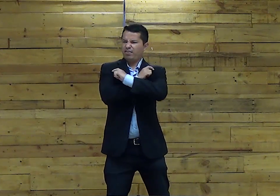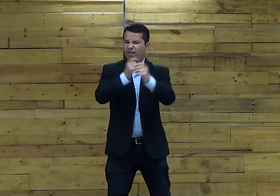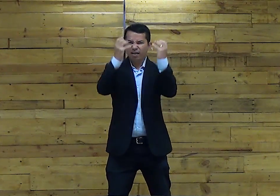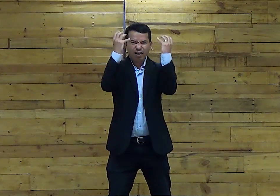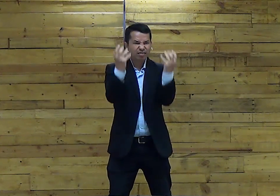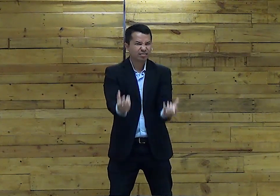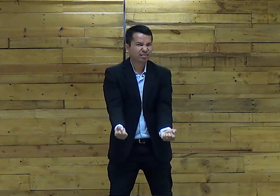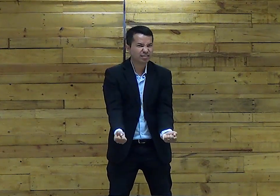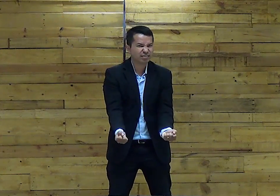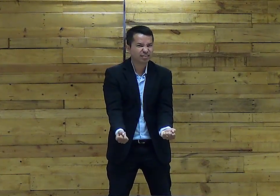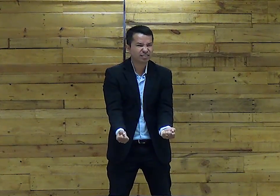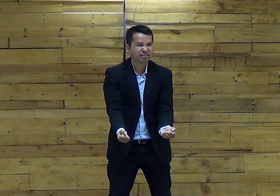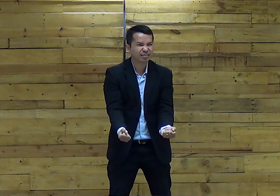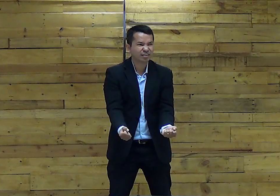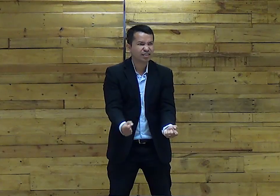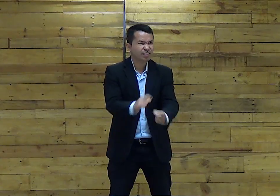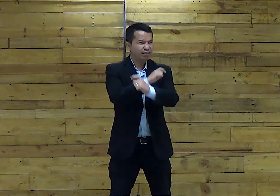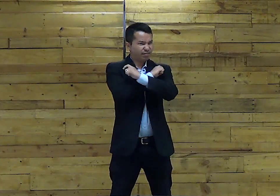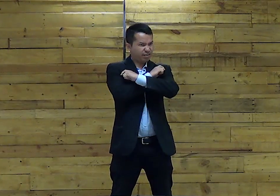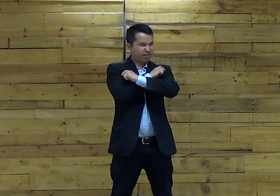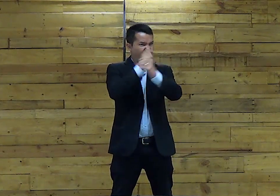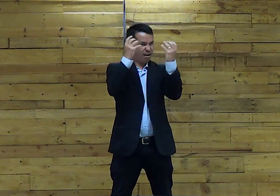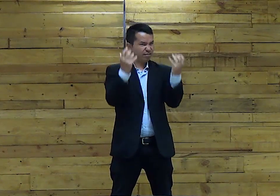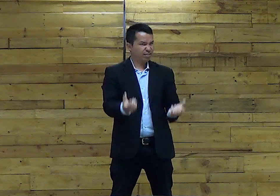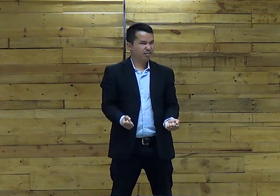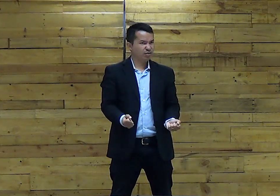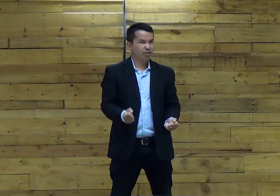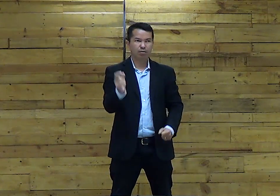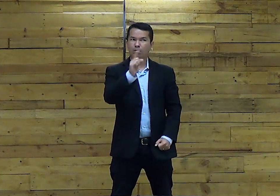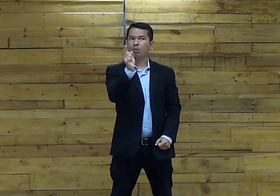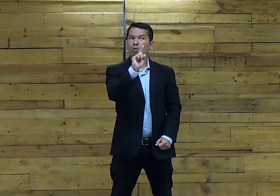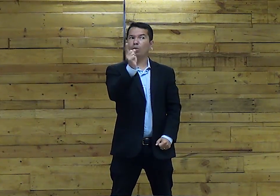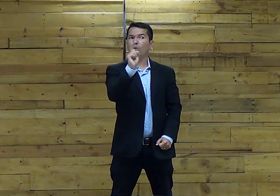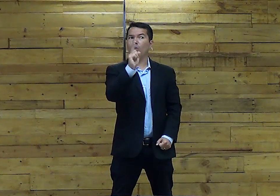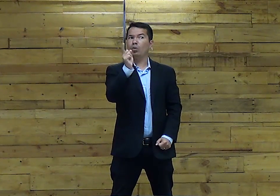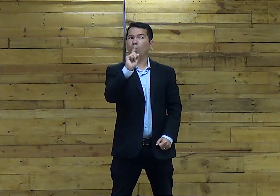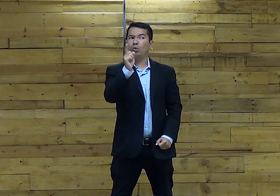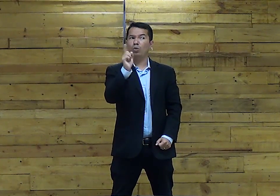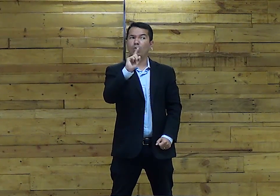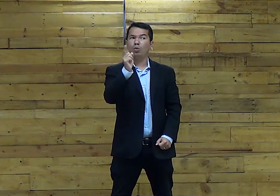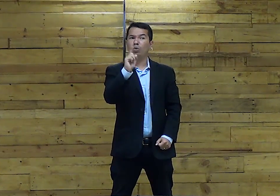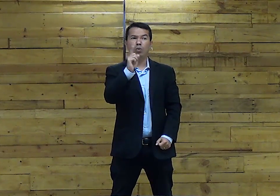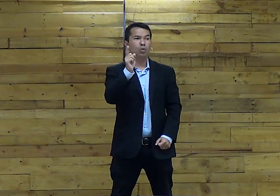eu quero te perguntar Faraó Aceitou Simplesmente Dar a liberdade Ao povo?